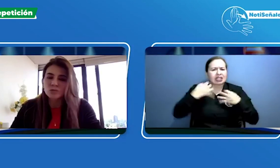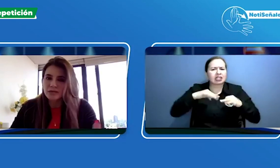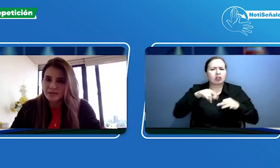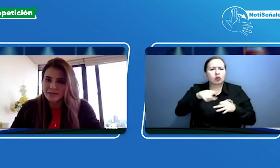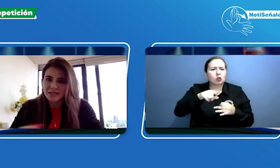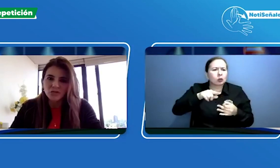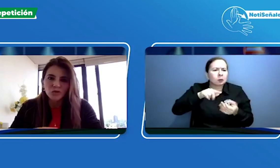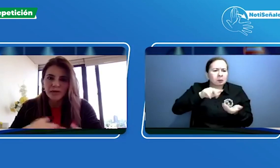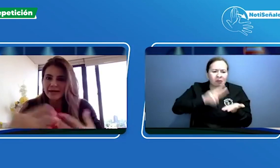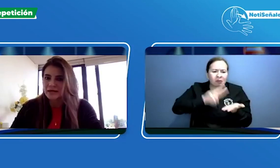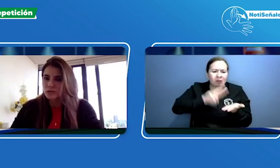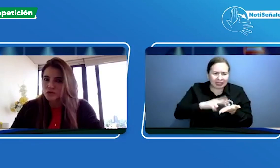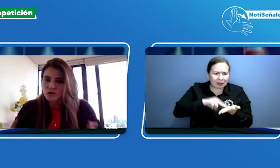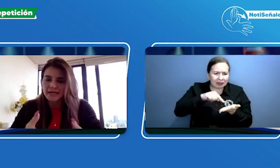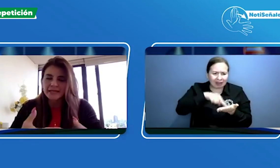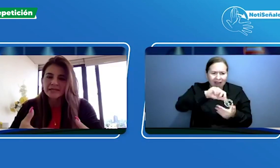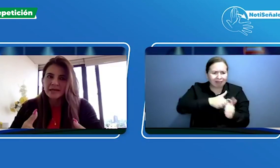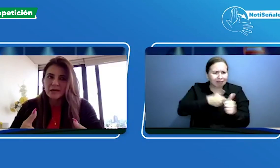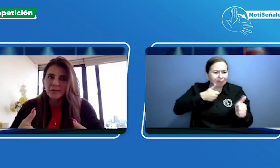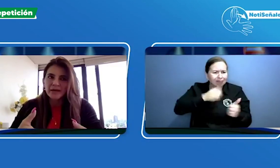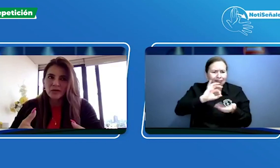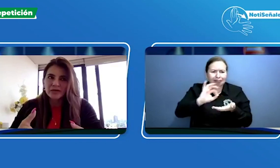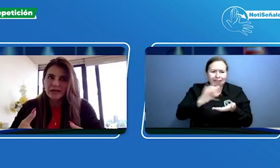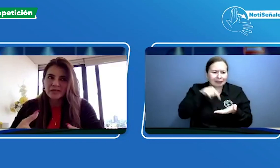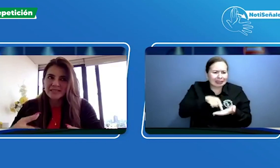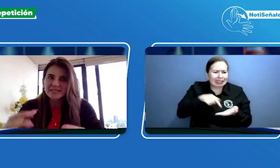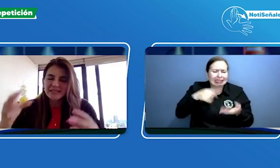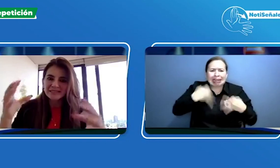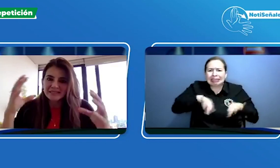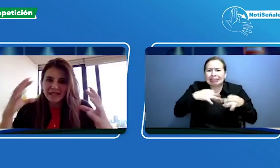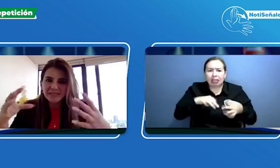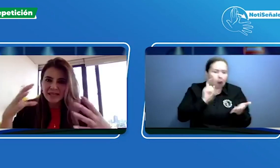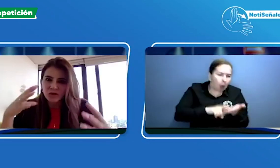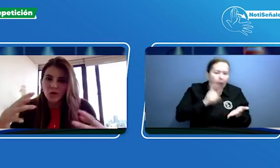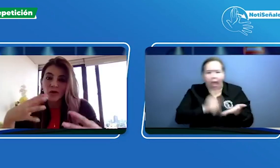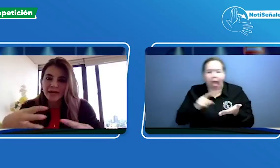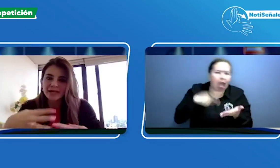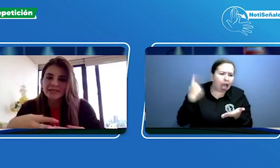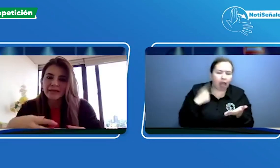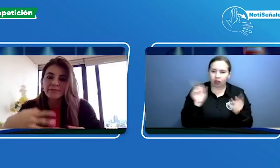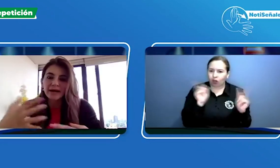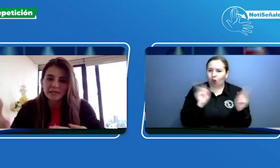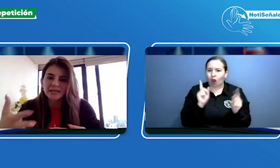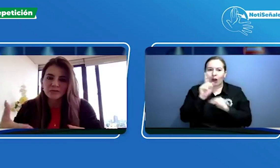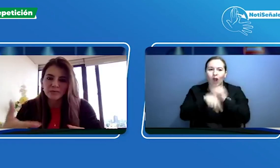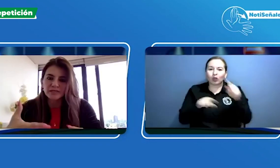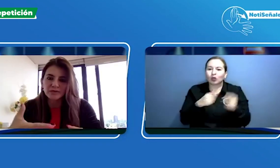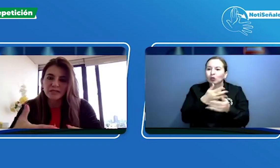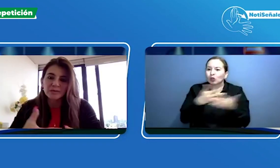muy sencillo no hay que darle muchos clics pero tal vez estas pasas tecnológicas que varias de las personas y